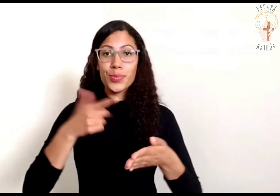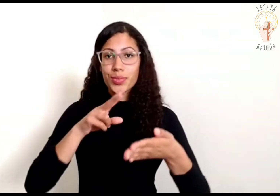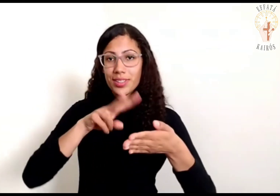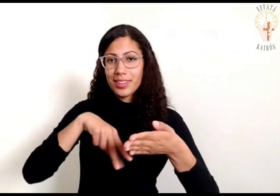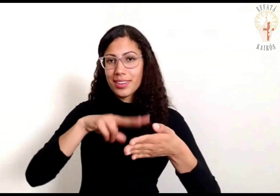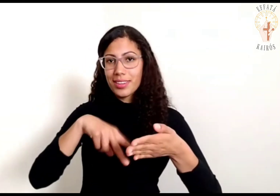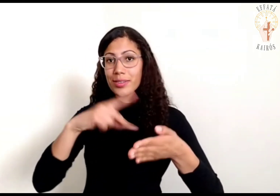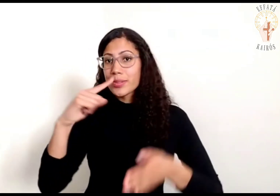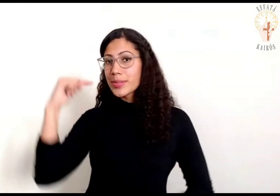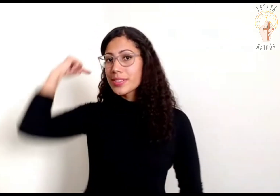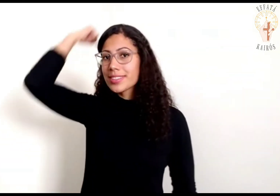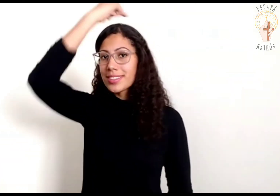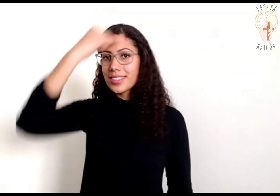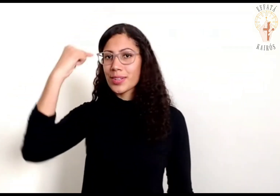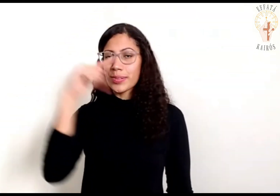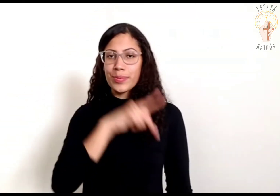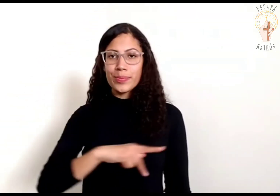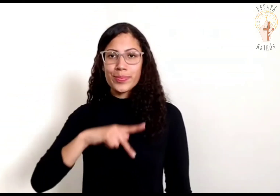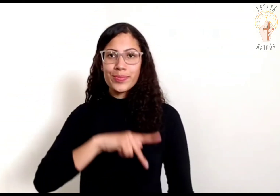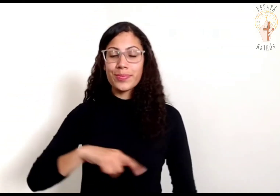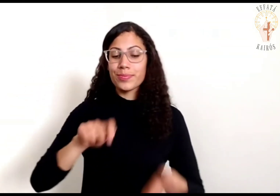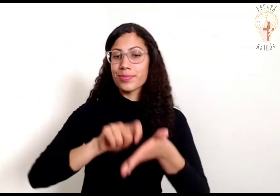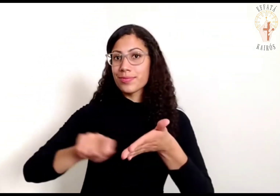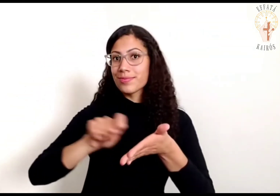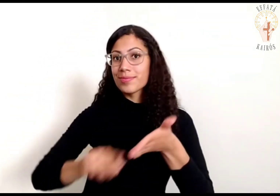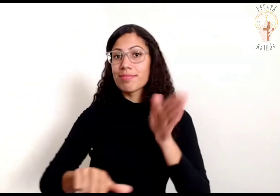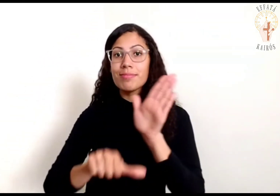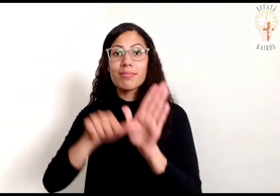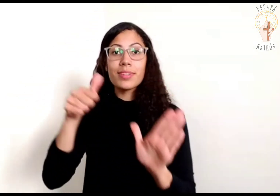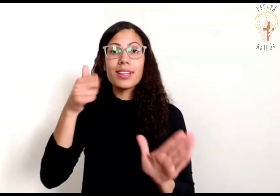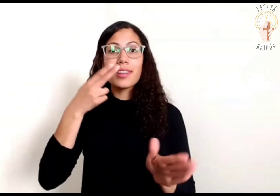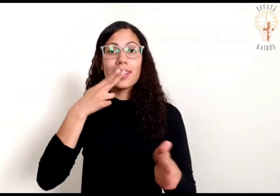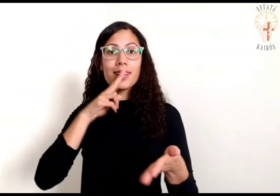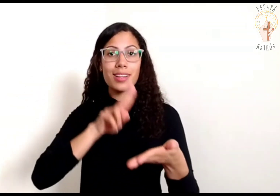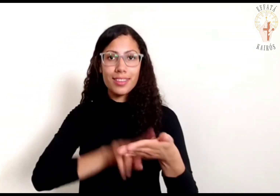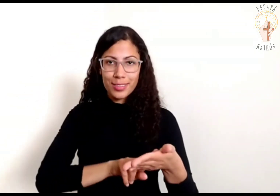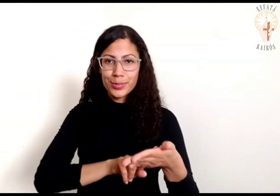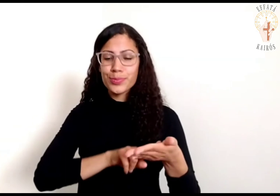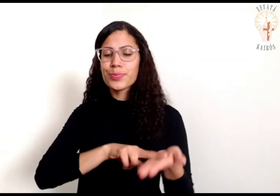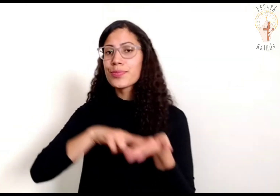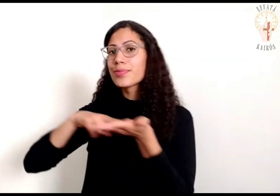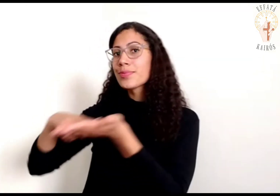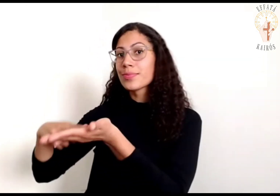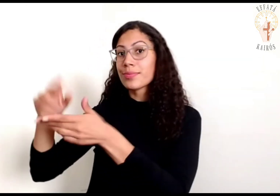Leitura da primeira carta de São Paulo aos Coríntios